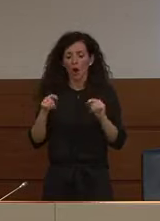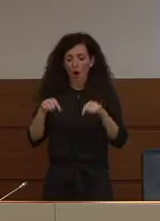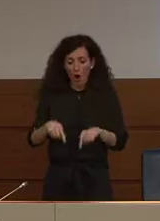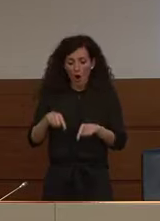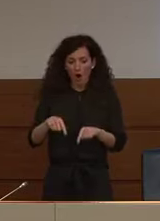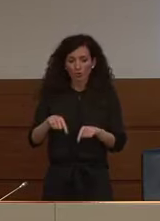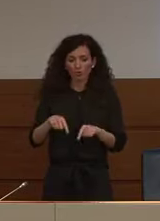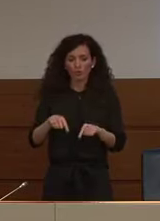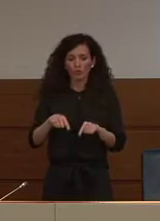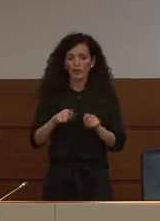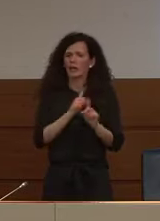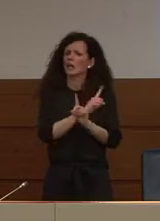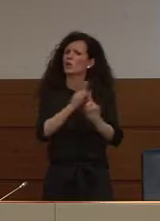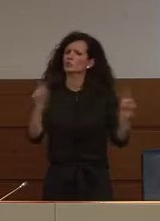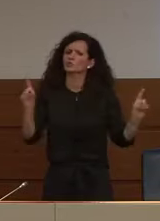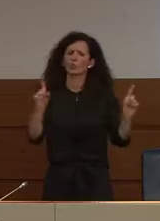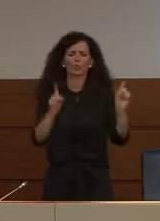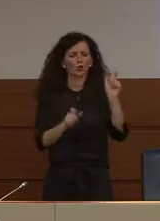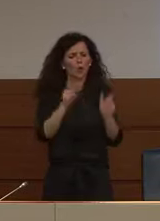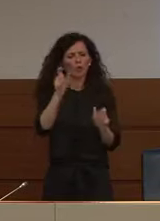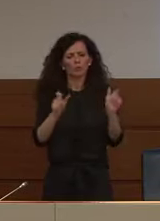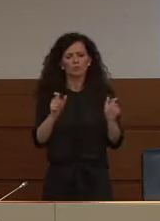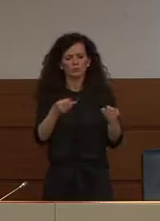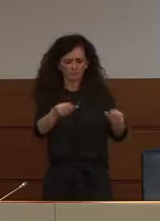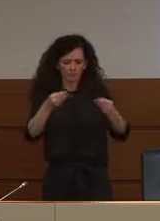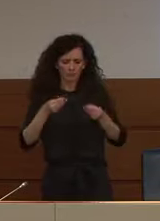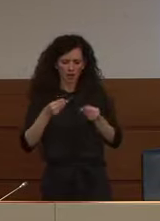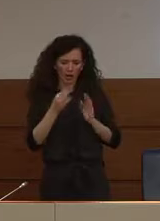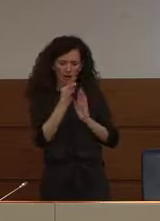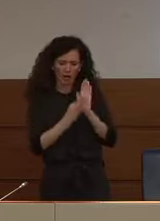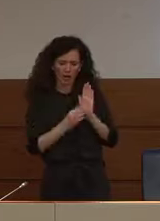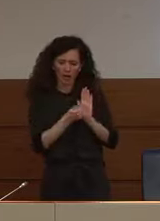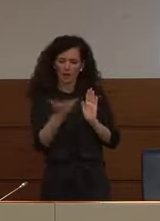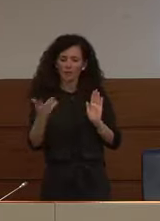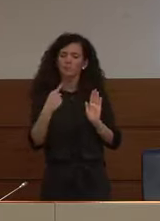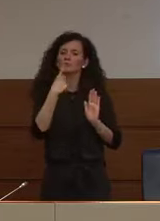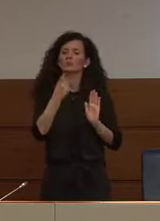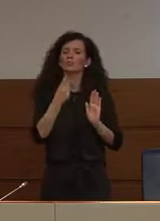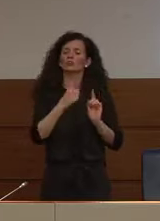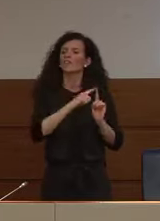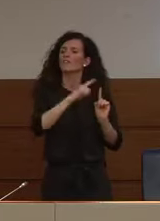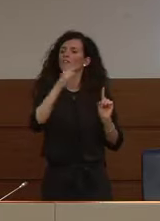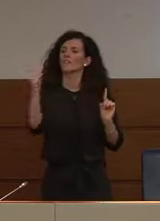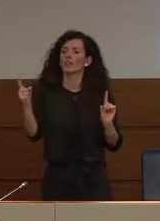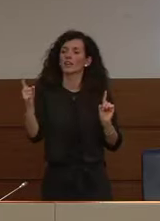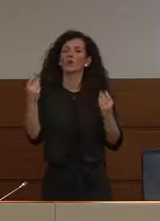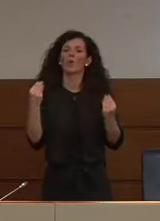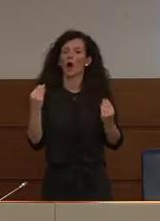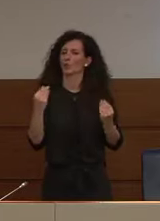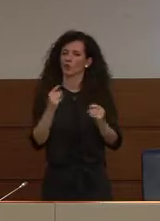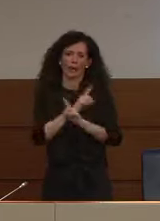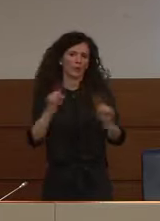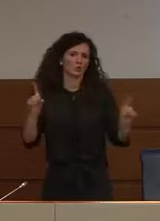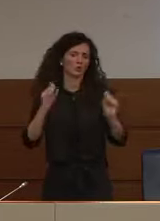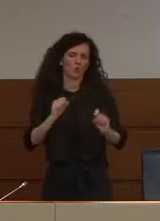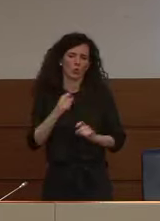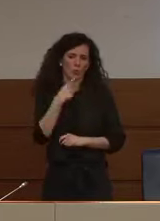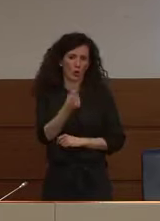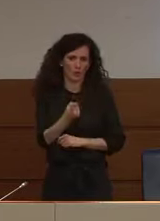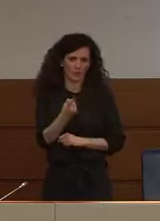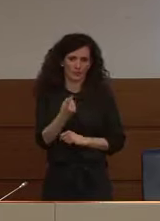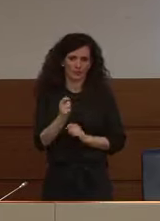dati inconfuttabili per poter dire fino a quando è chiaro che però se